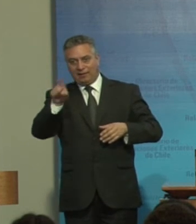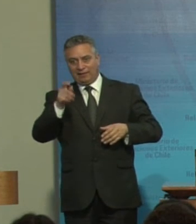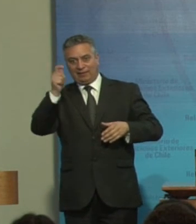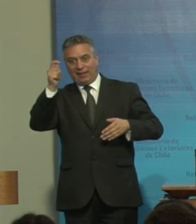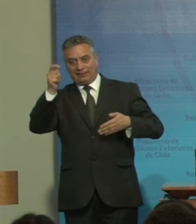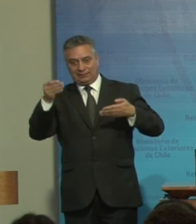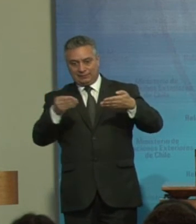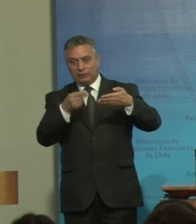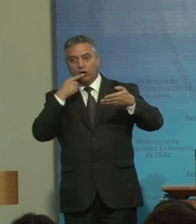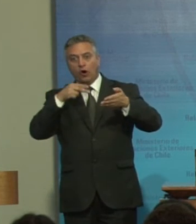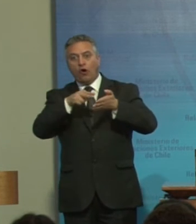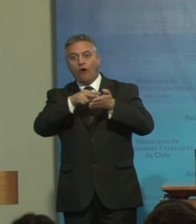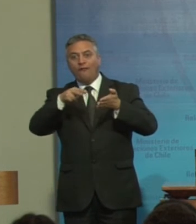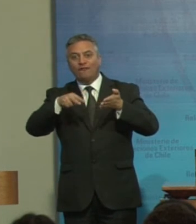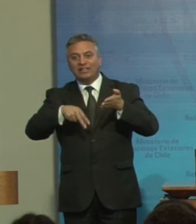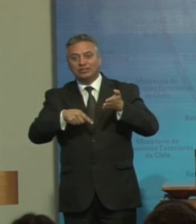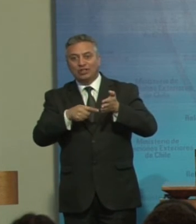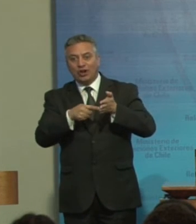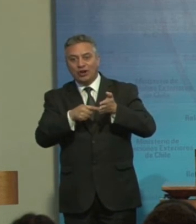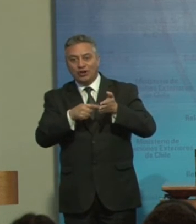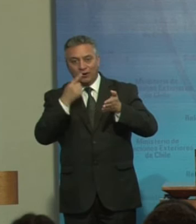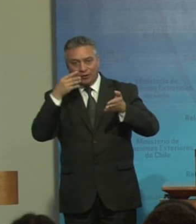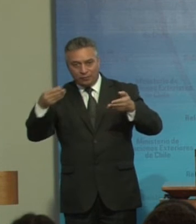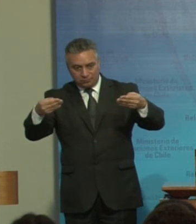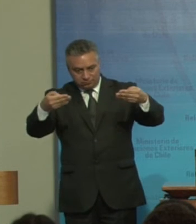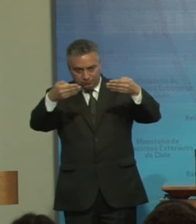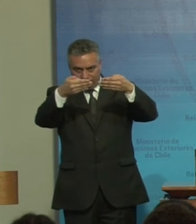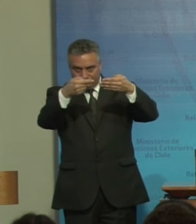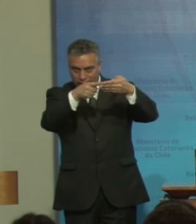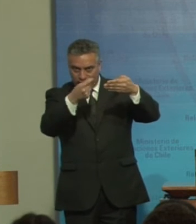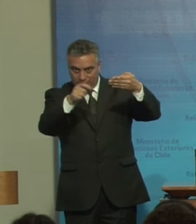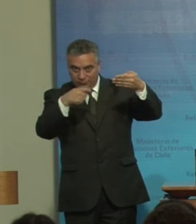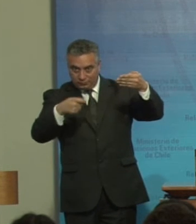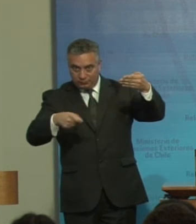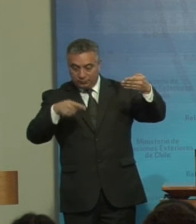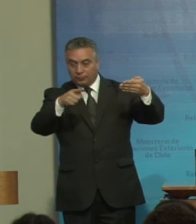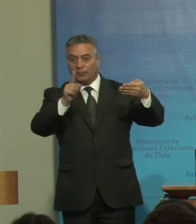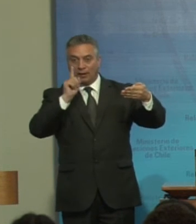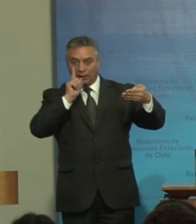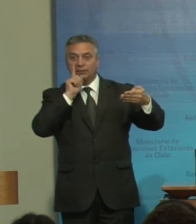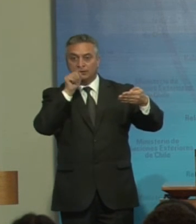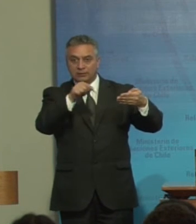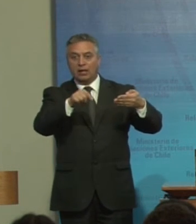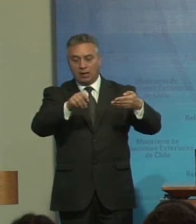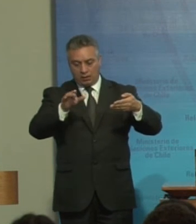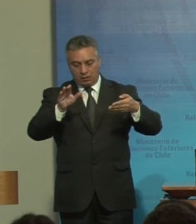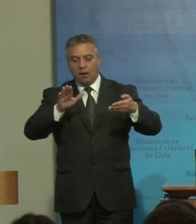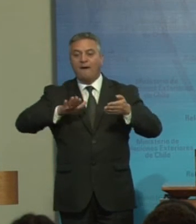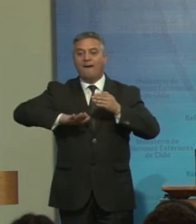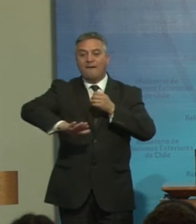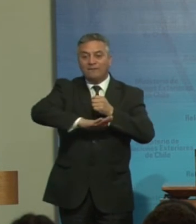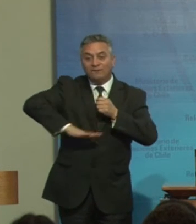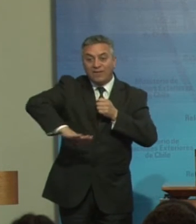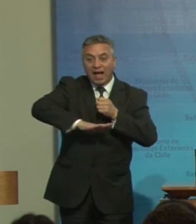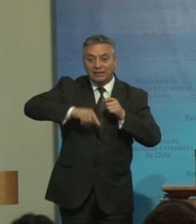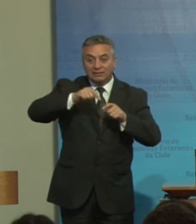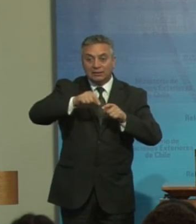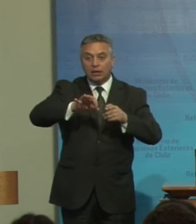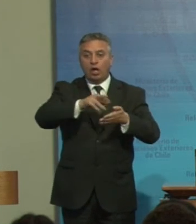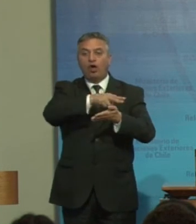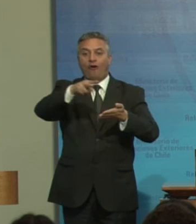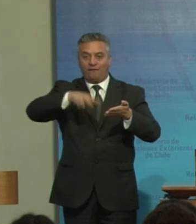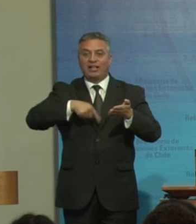ha usado La comisión Asesora presidencial Basándose En la convención De los derechos De las personas Con